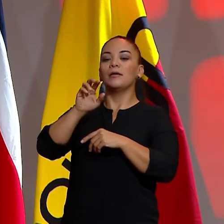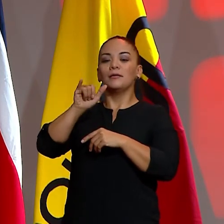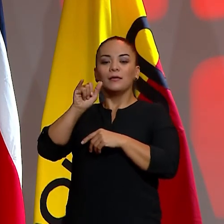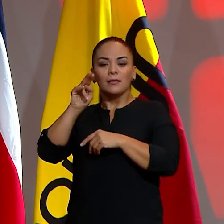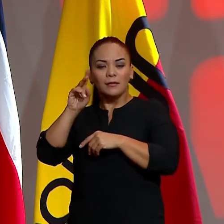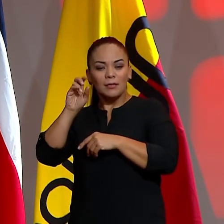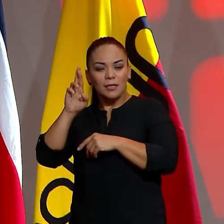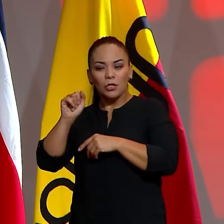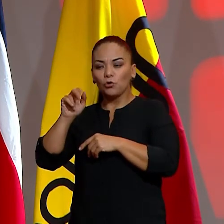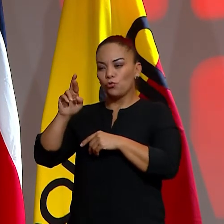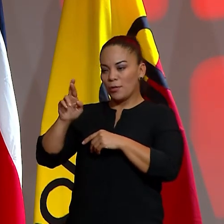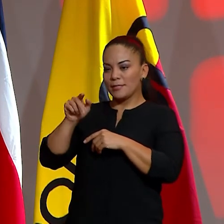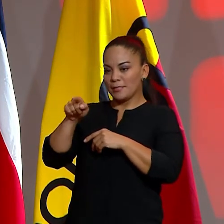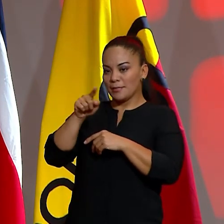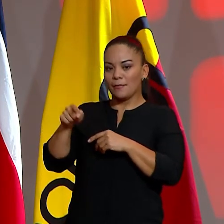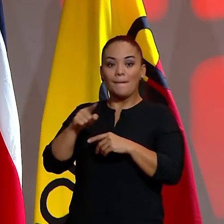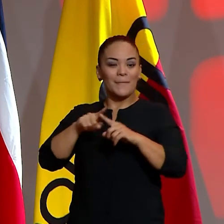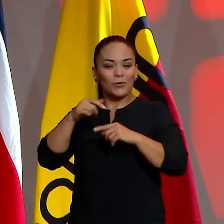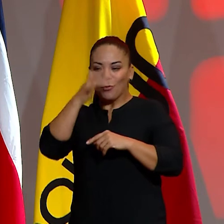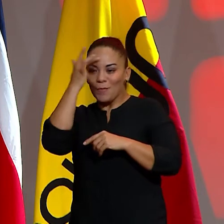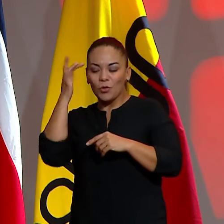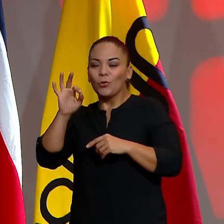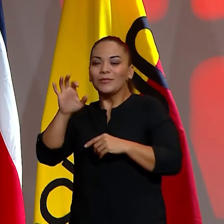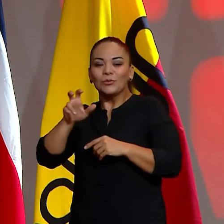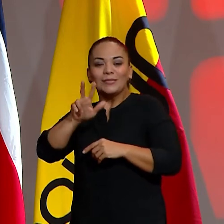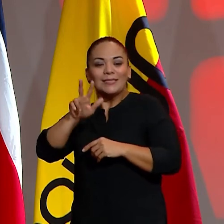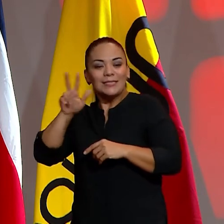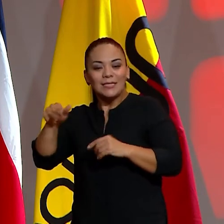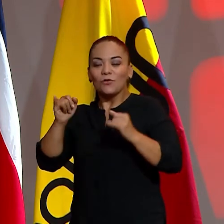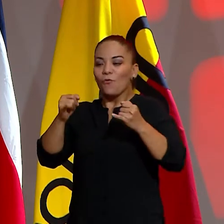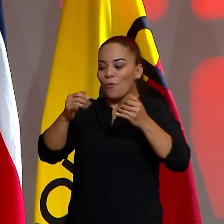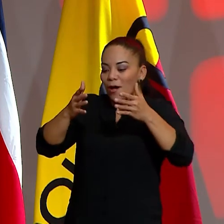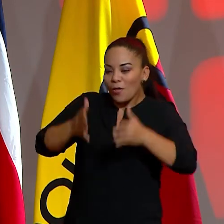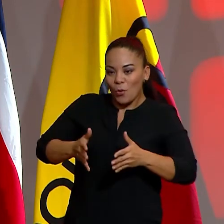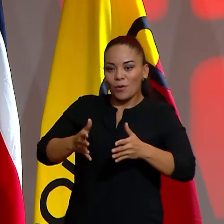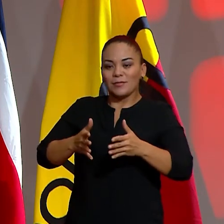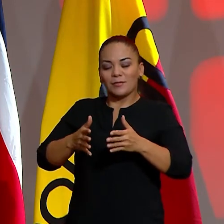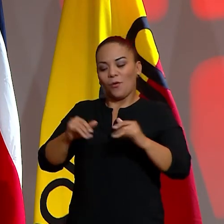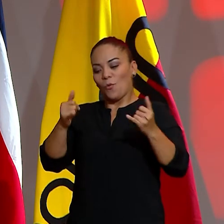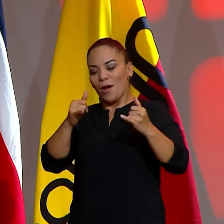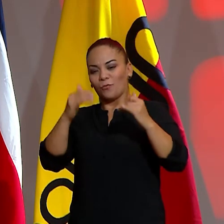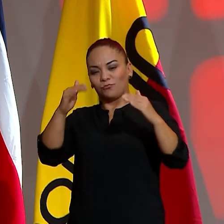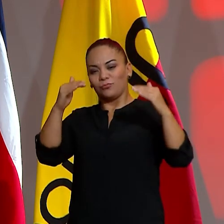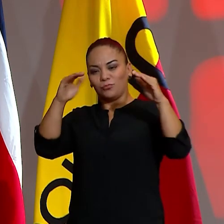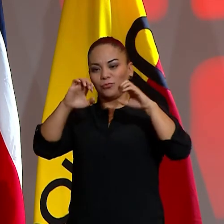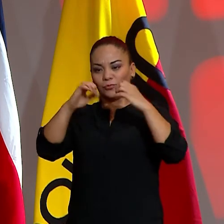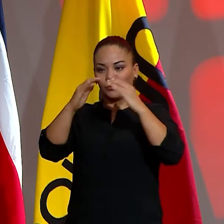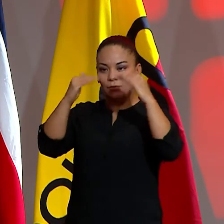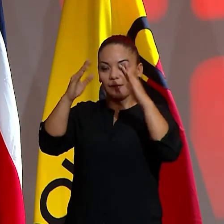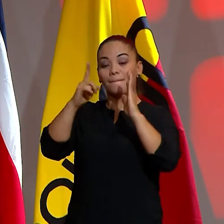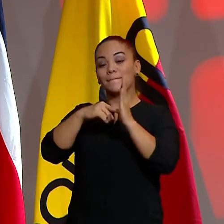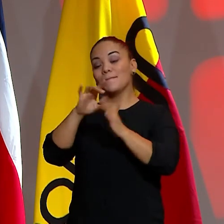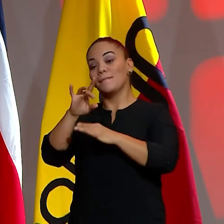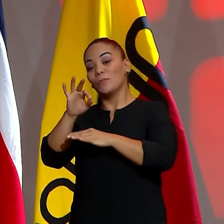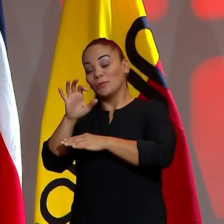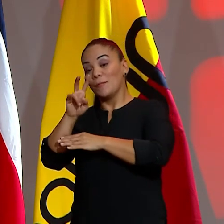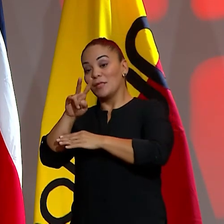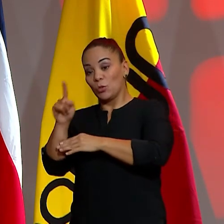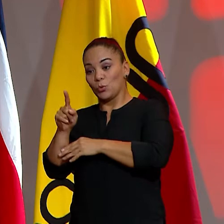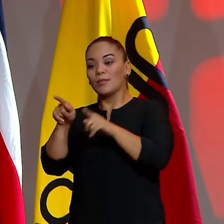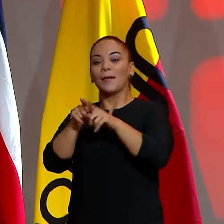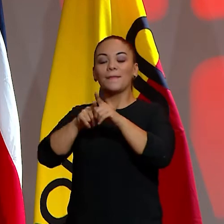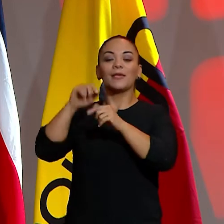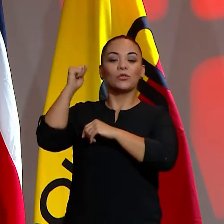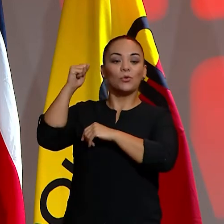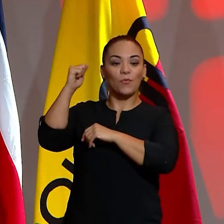Sin olvidar los nombres de los 939 futbolistas que jugaron en la máxima categoría desde 1921, aquellos que triunfaron